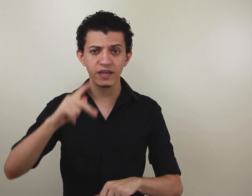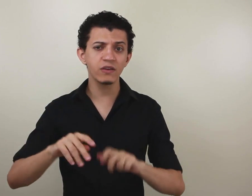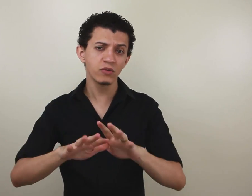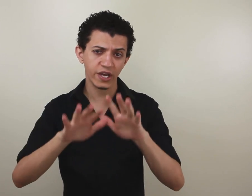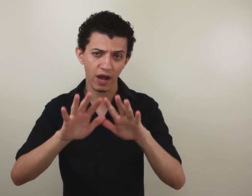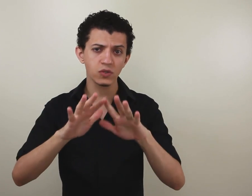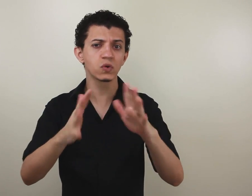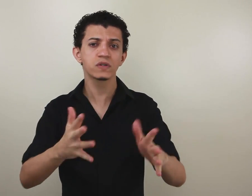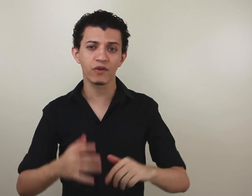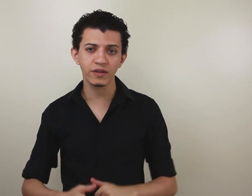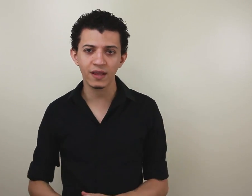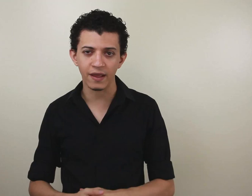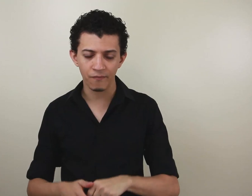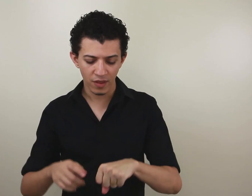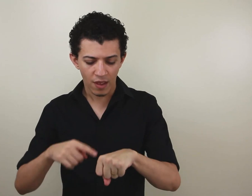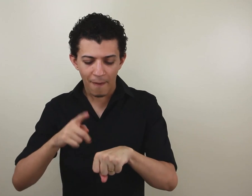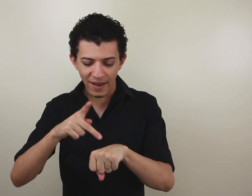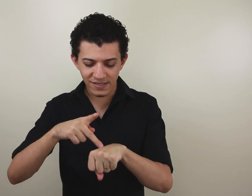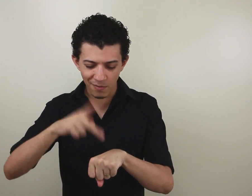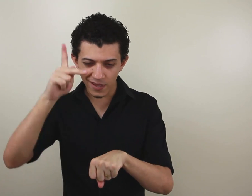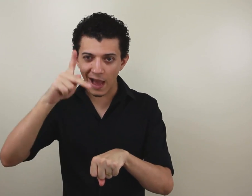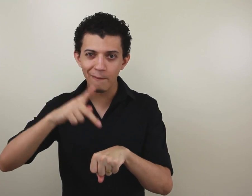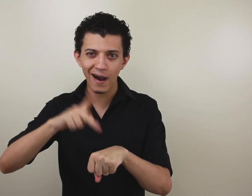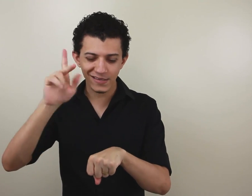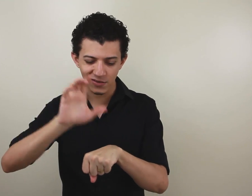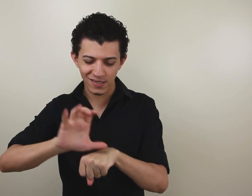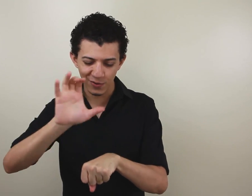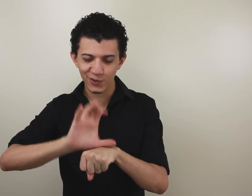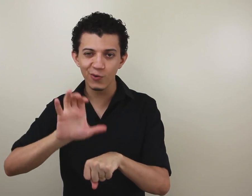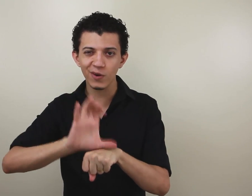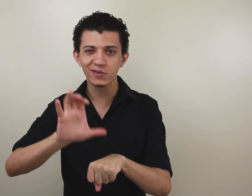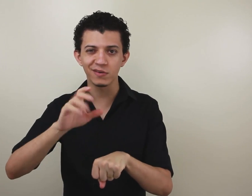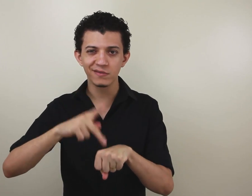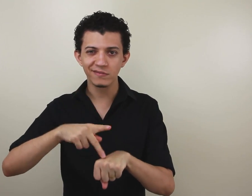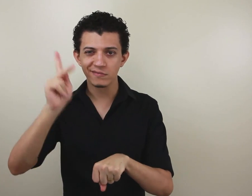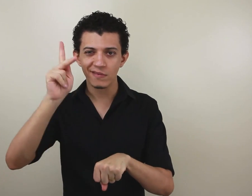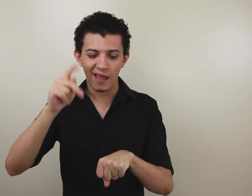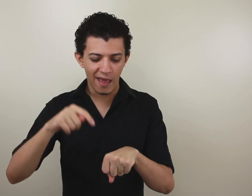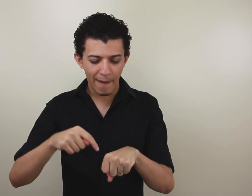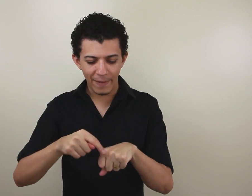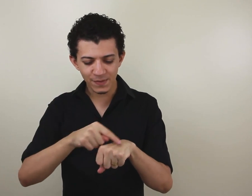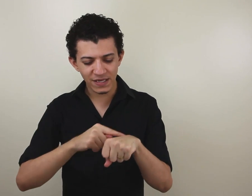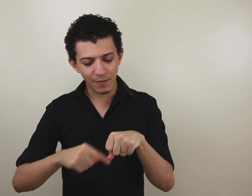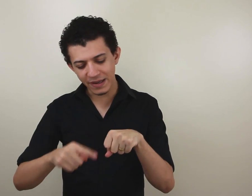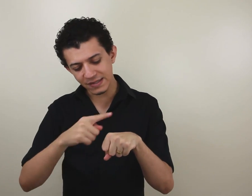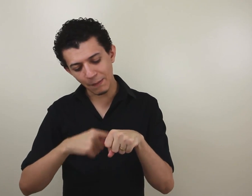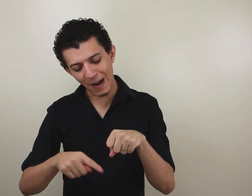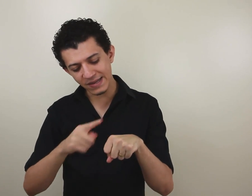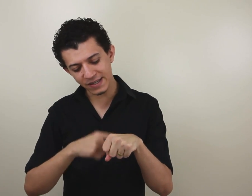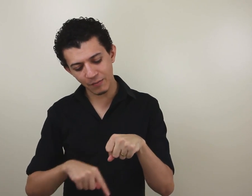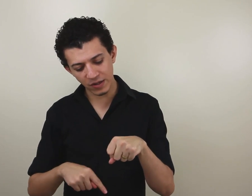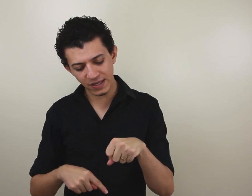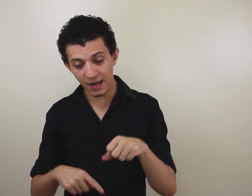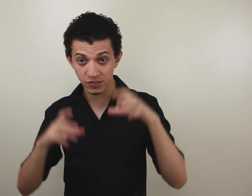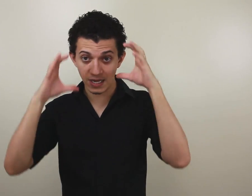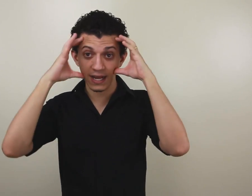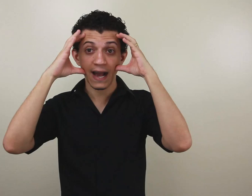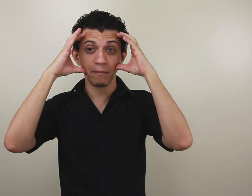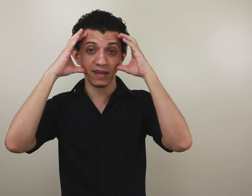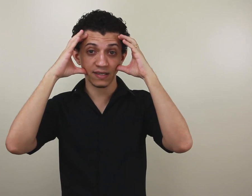aqui, no geral, os estudos vão entender. Perceba que a base é o sinal de curso. Mas perceba que essa base aqui pode ser relacionada à cabeça